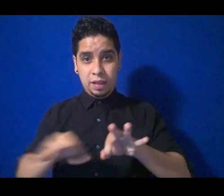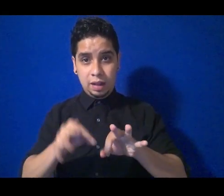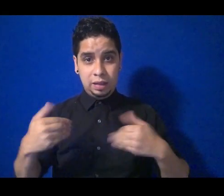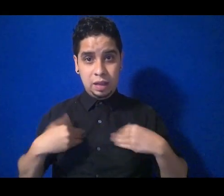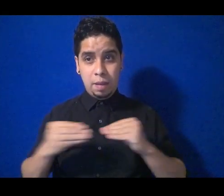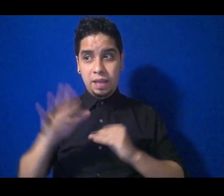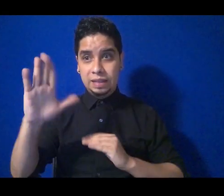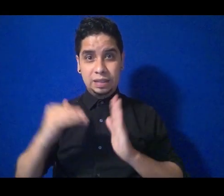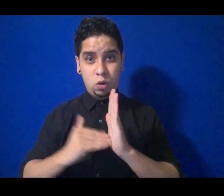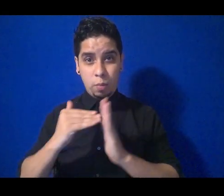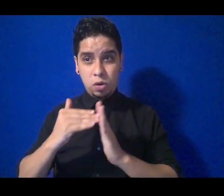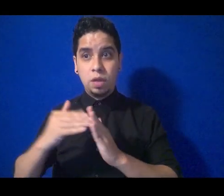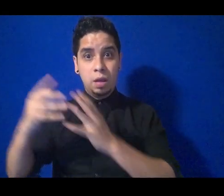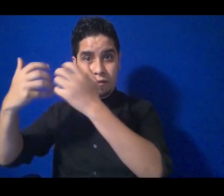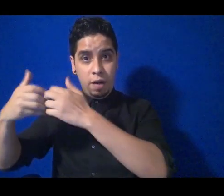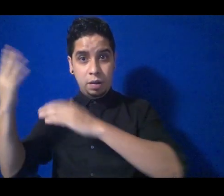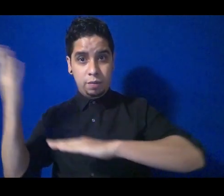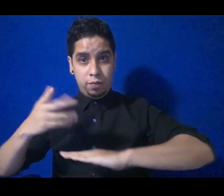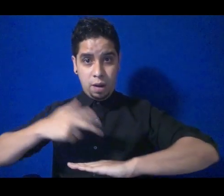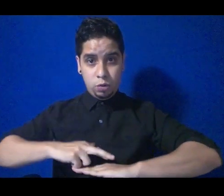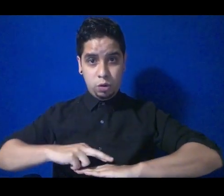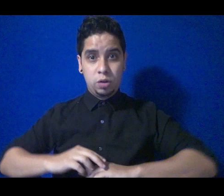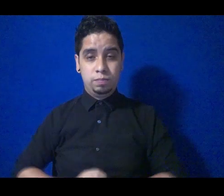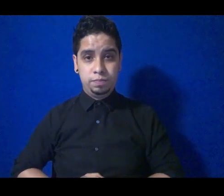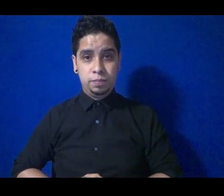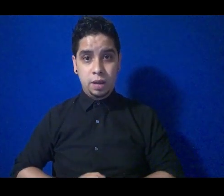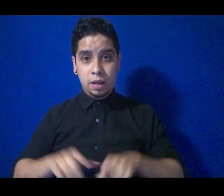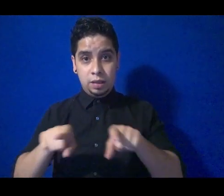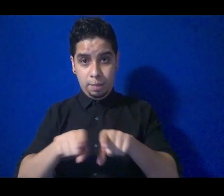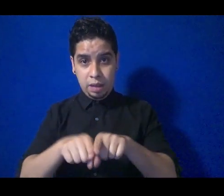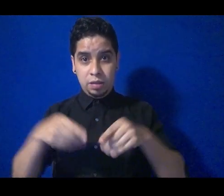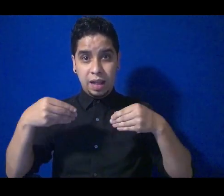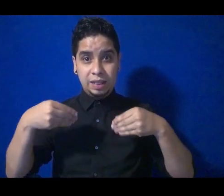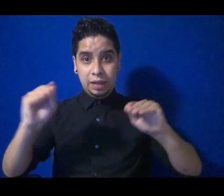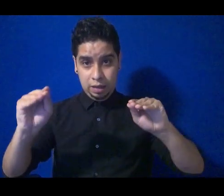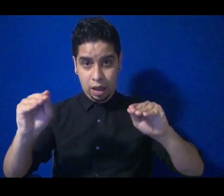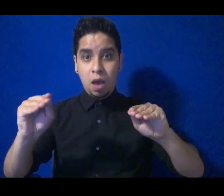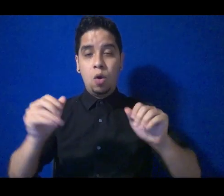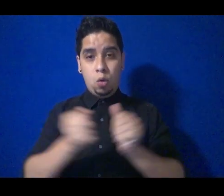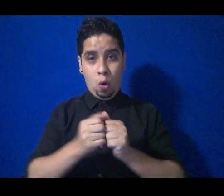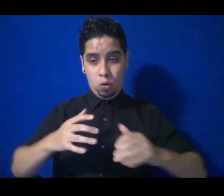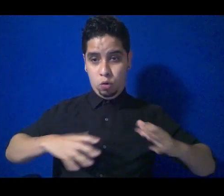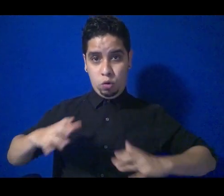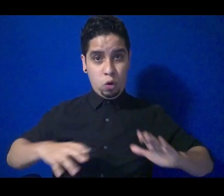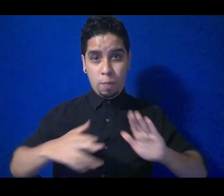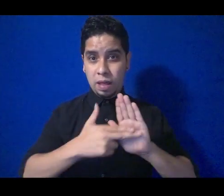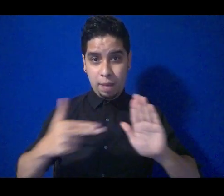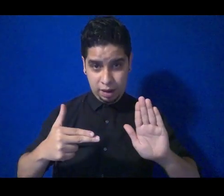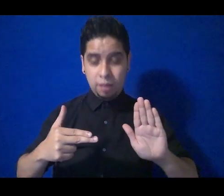de 5 millones de yardas todas importadas directamente de fábrica además hola sábal es tu tienda por departamentos con un gran inventario en ropa de